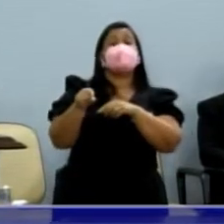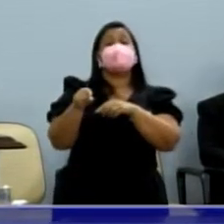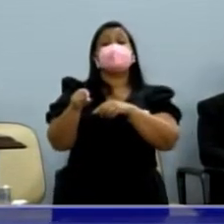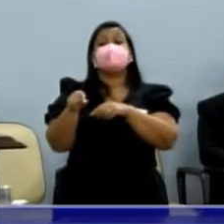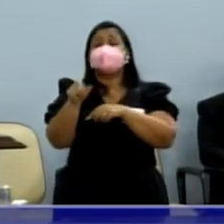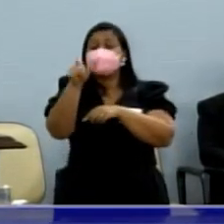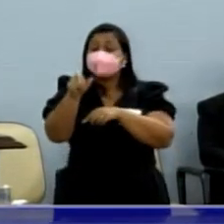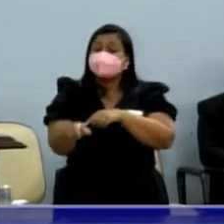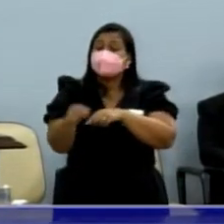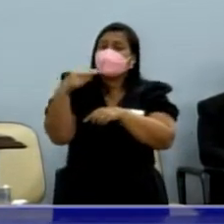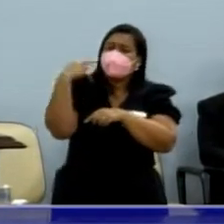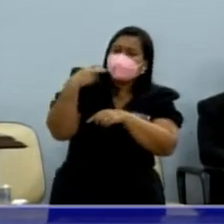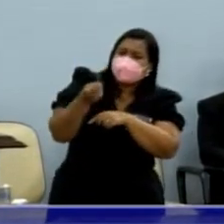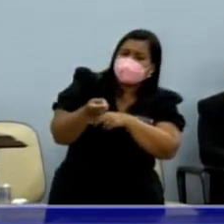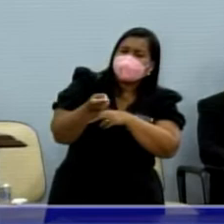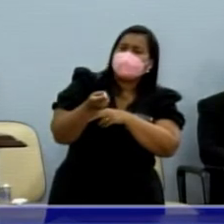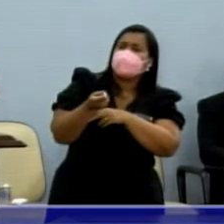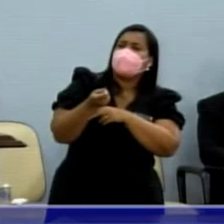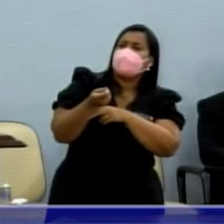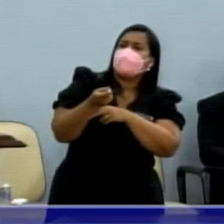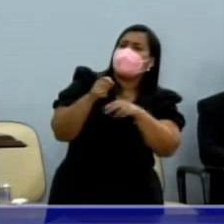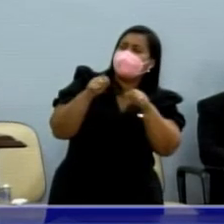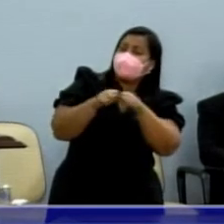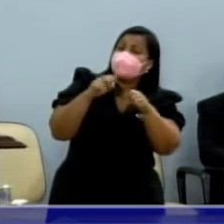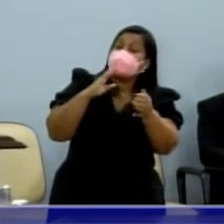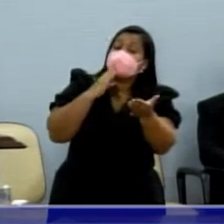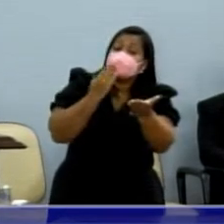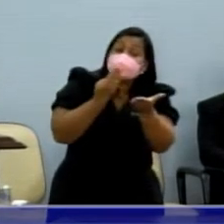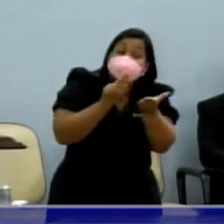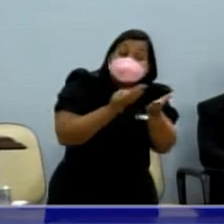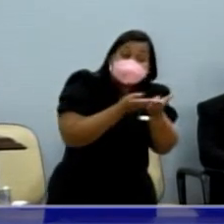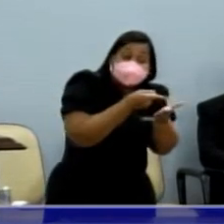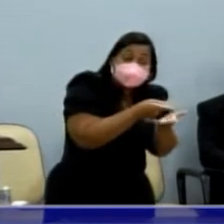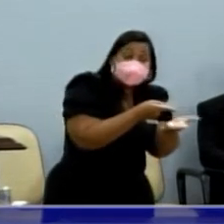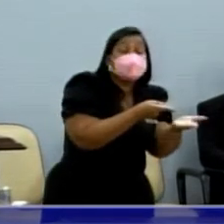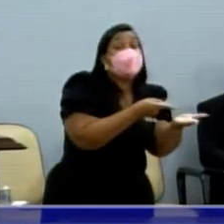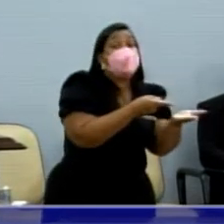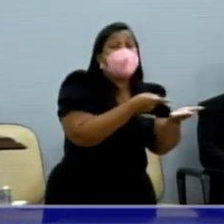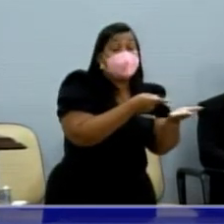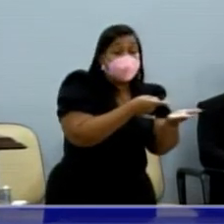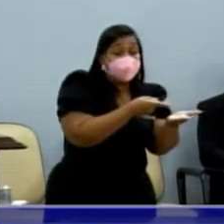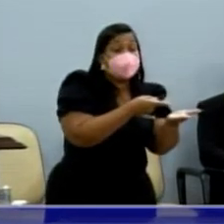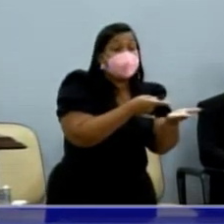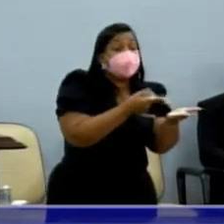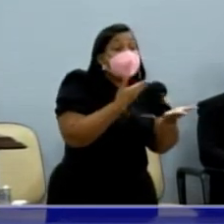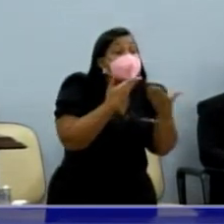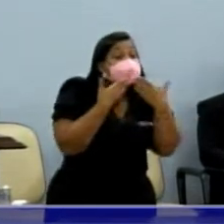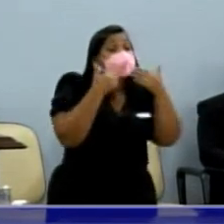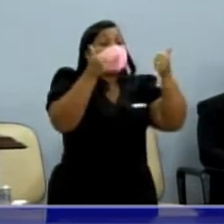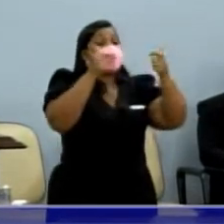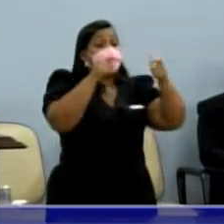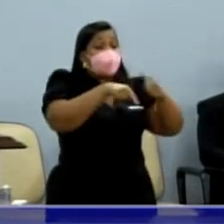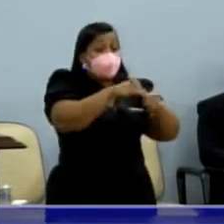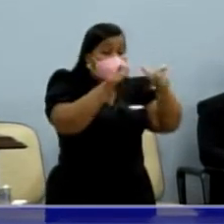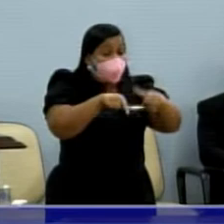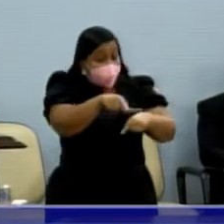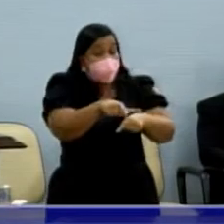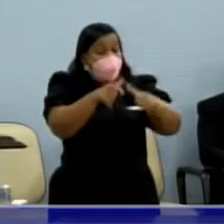um vereador, ele faz uma indicação, uma solicitação para melhorias no local,